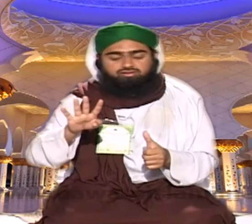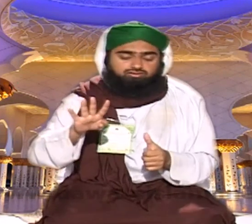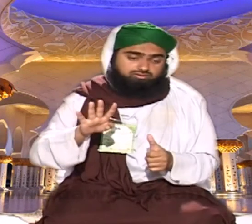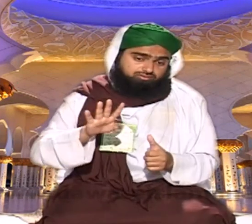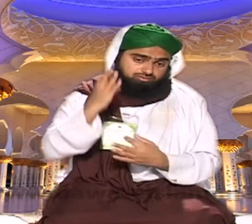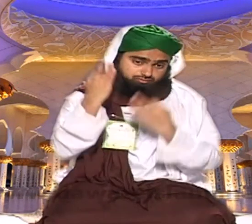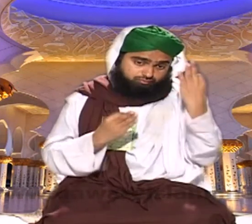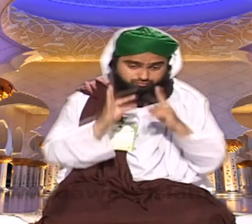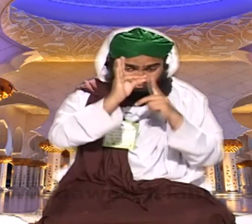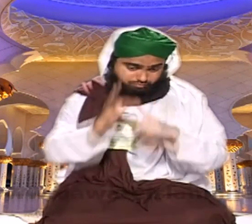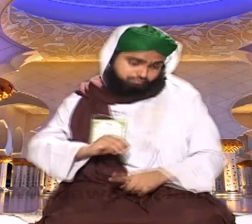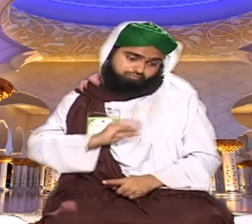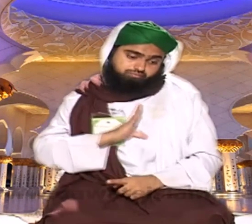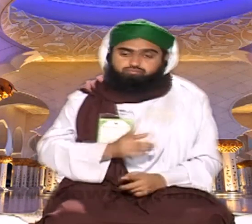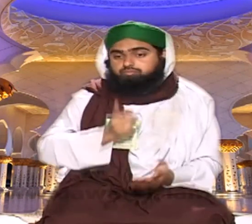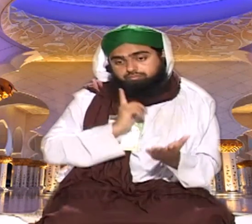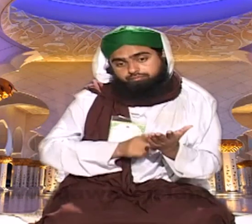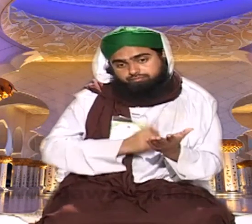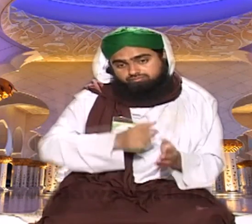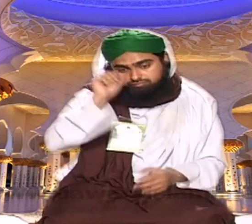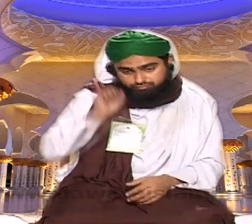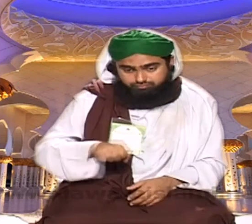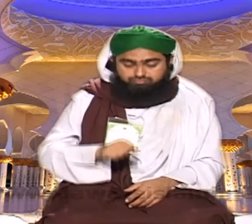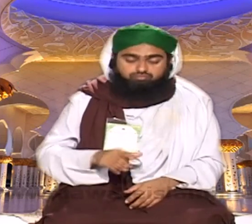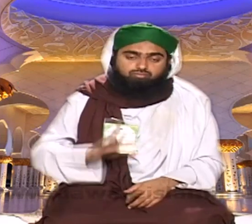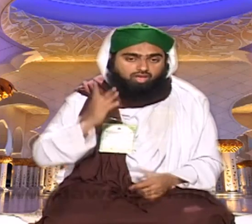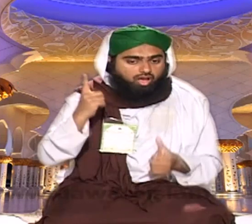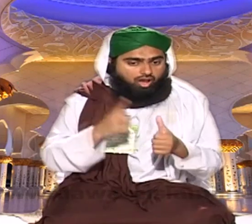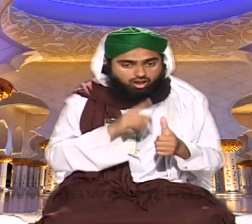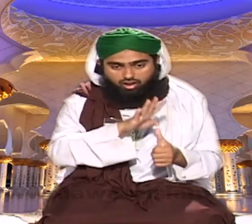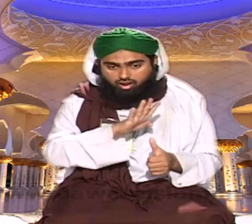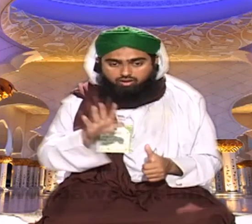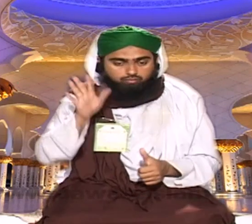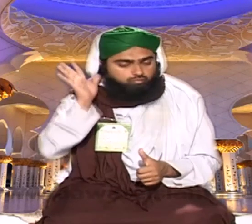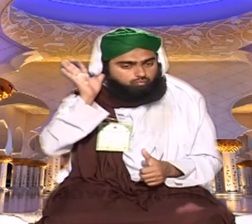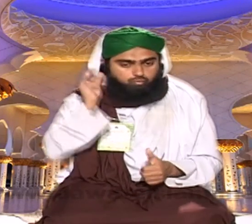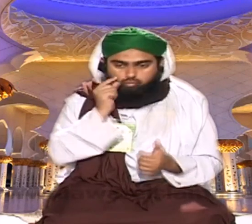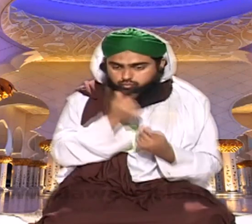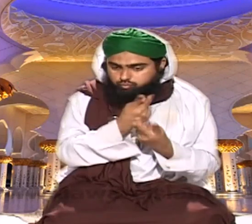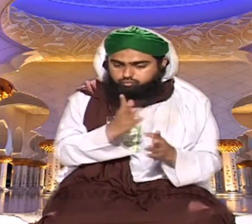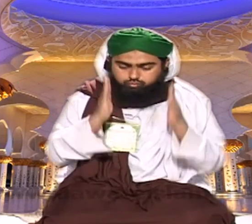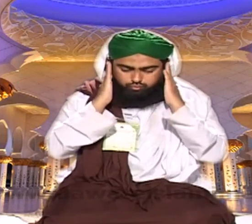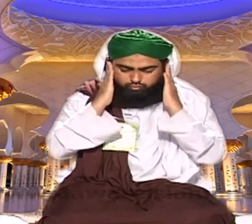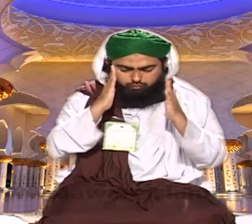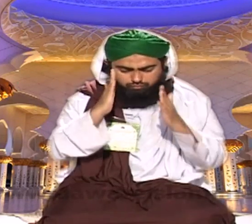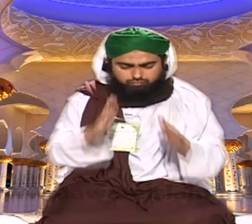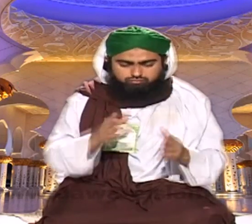تاقید ہیں عصر کے وقت انسان مصروف ہوتا ہے دھرتے میں کاروبار میں مصروف ہوتی ہے تو